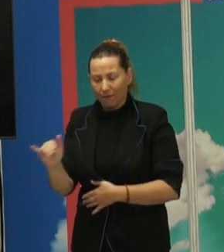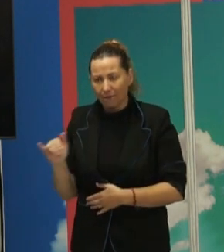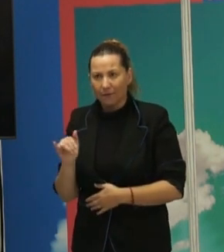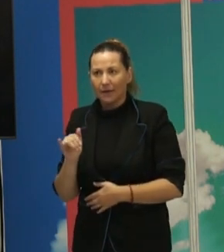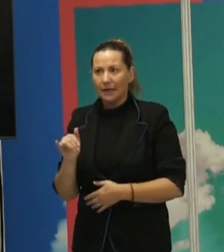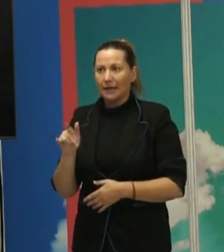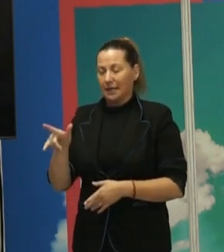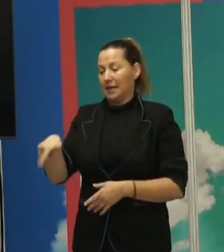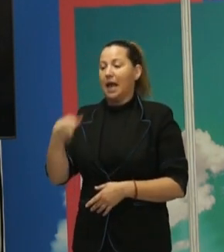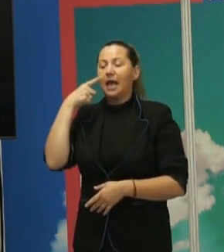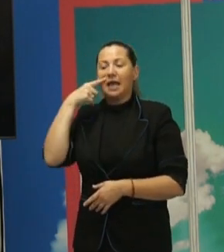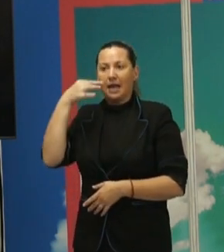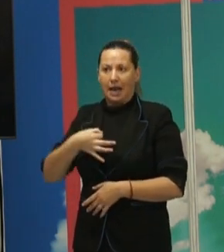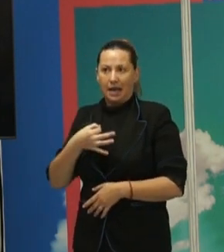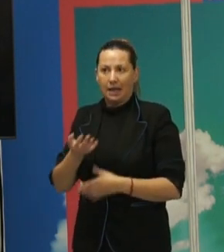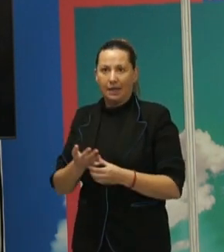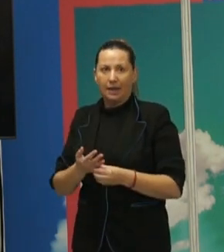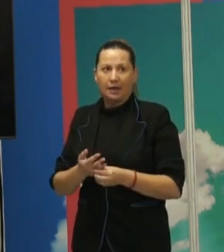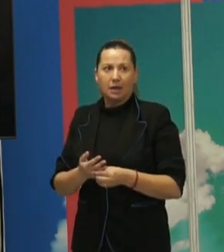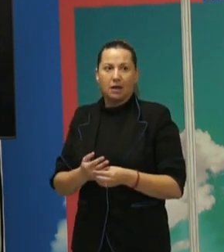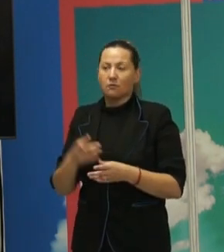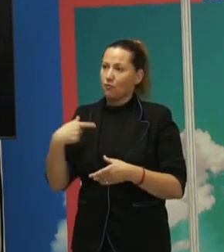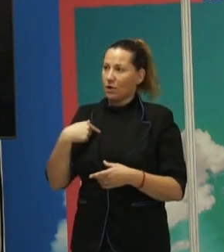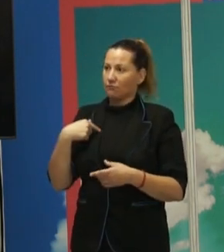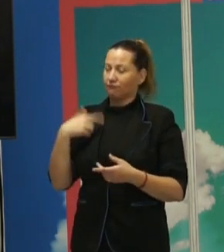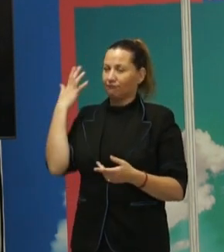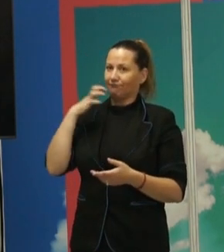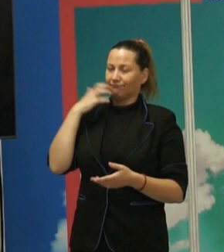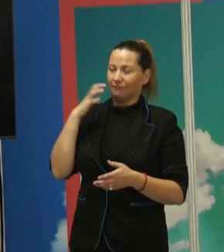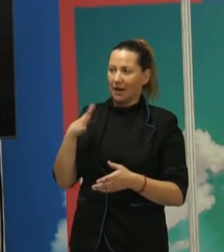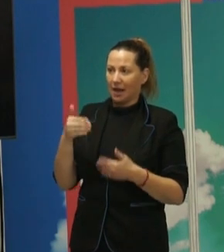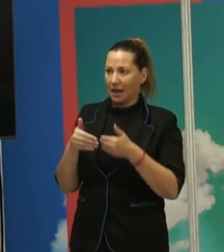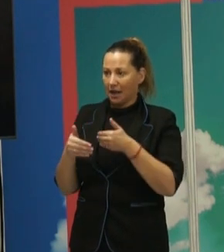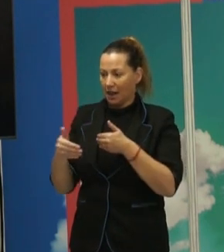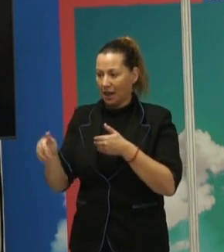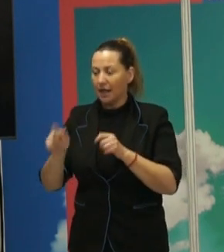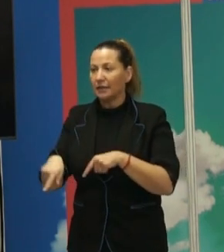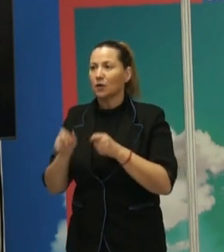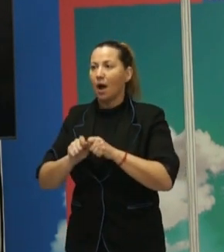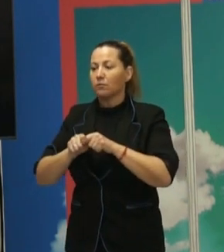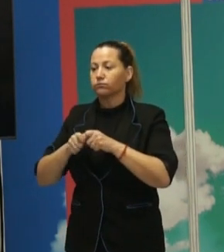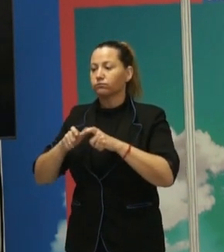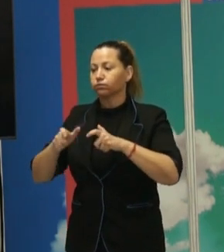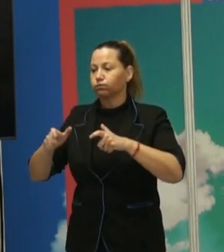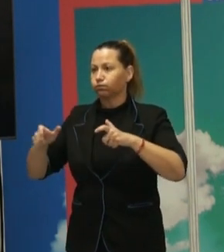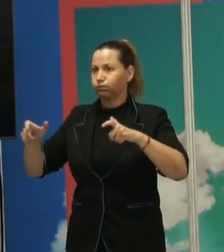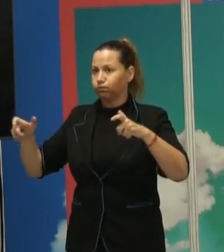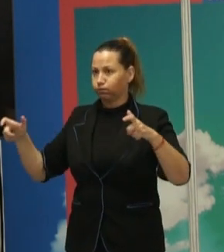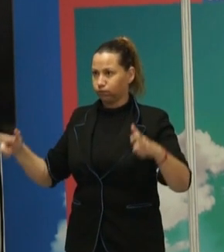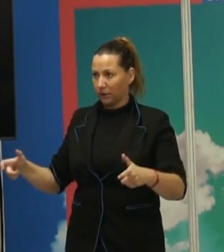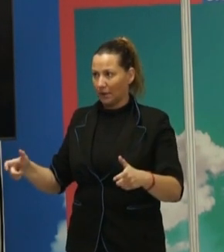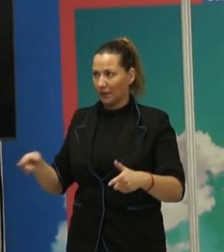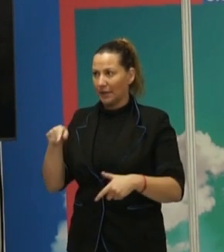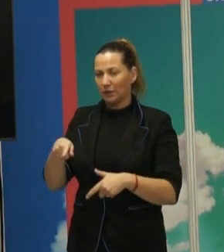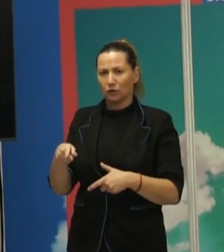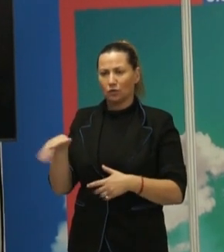lugar a realidades, a veces muy originales, que luego se van extendiendo. O sea, que es un lugar realmente en